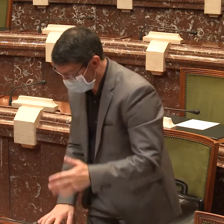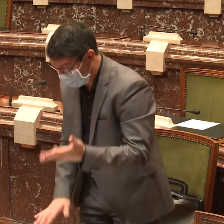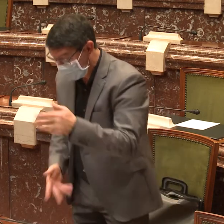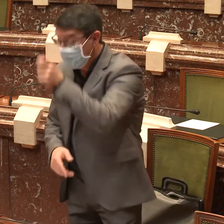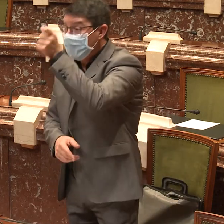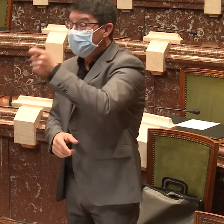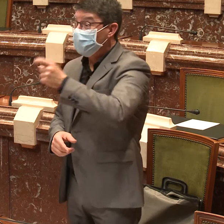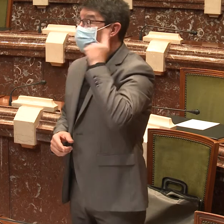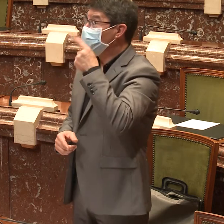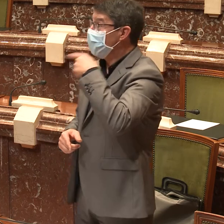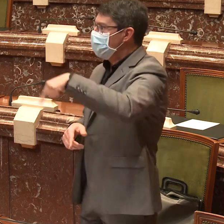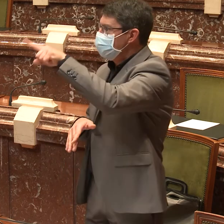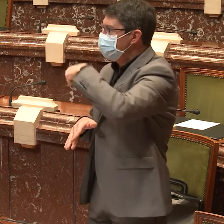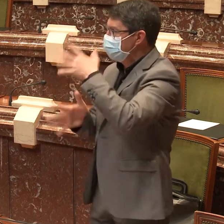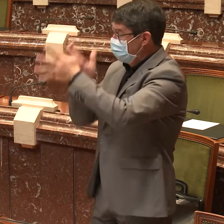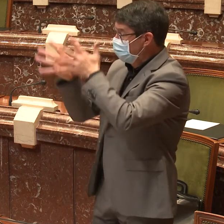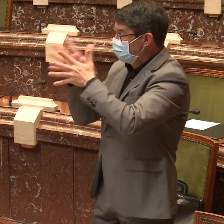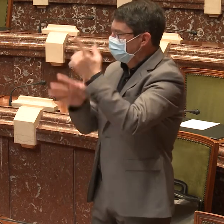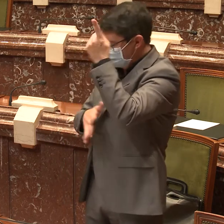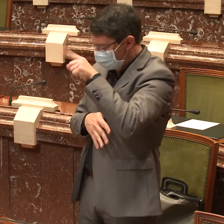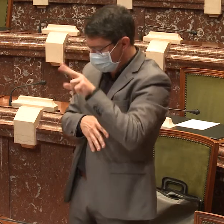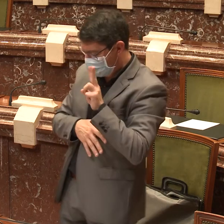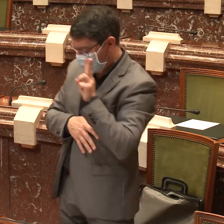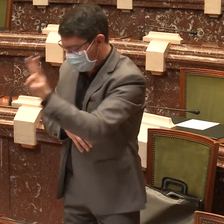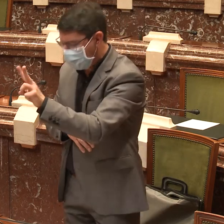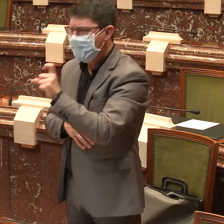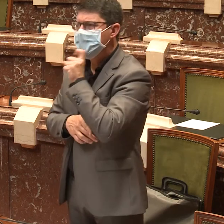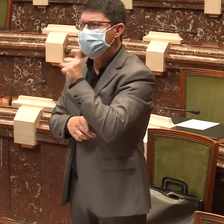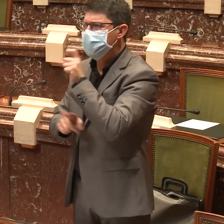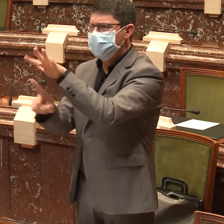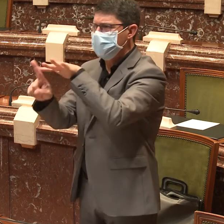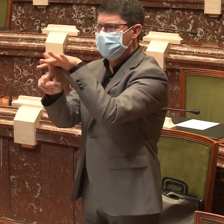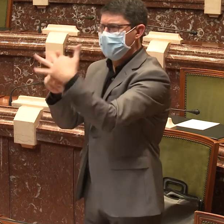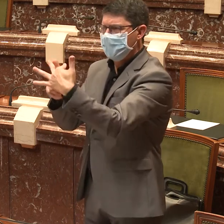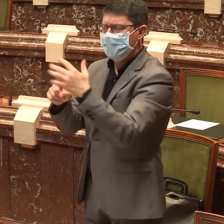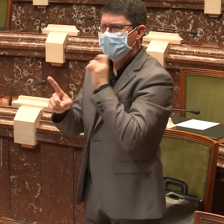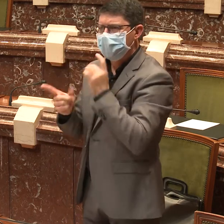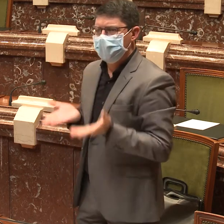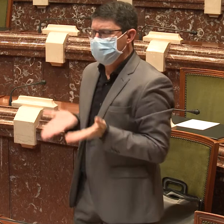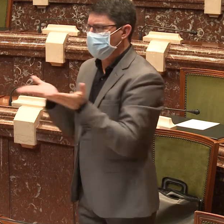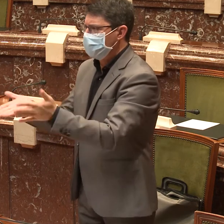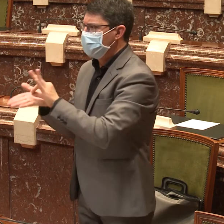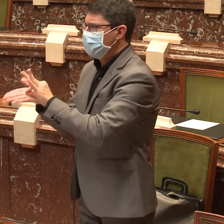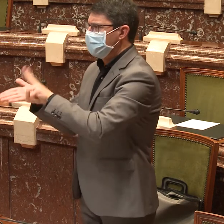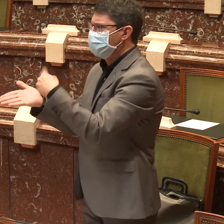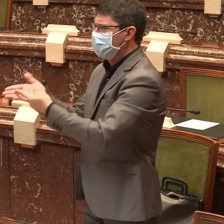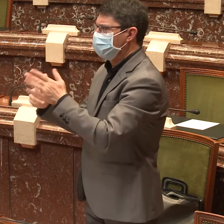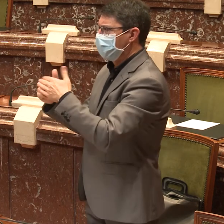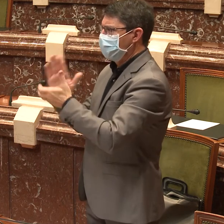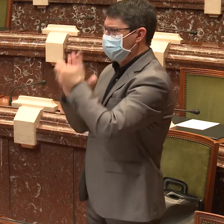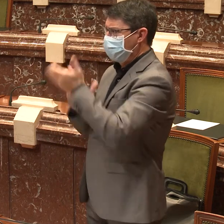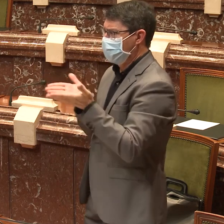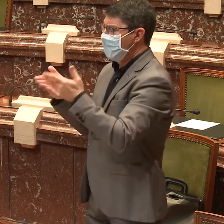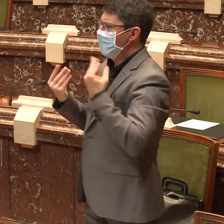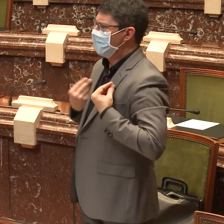interpretación de lengua de signos. Y si para las personas sordas y asignantes ya se nos venía siendo difícil disponer de servicios de interpretación